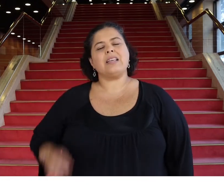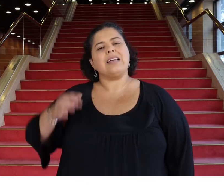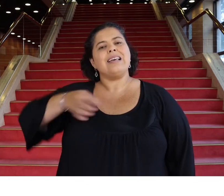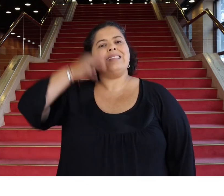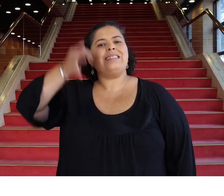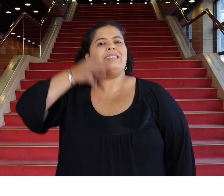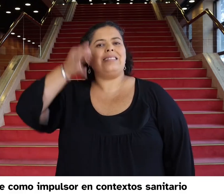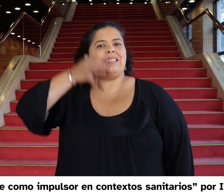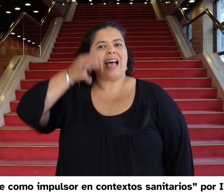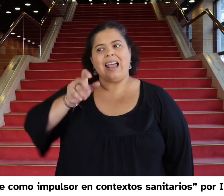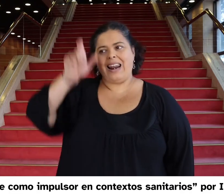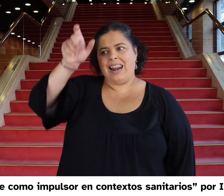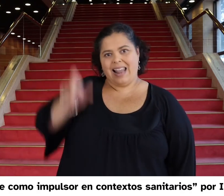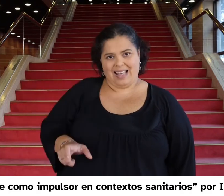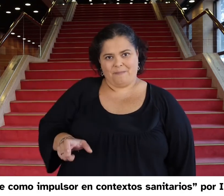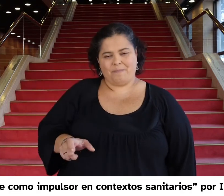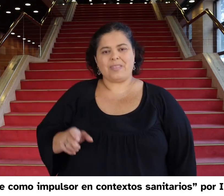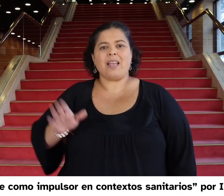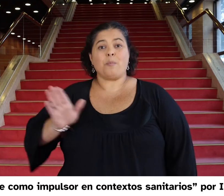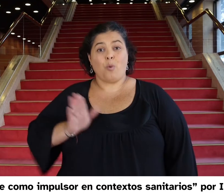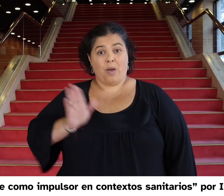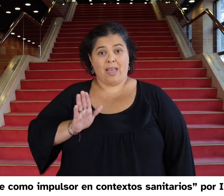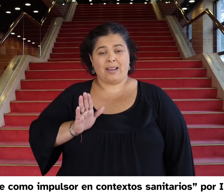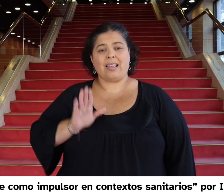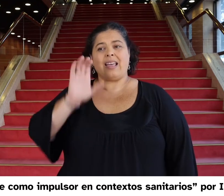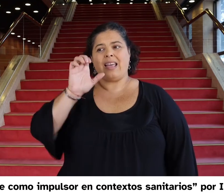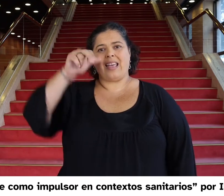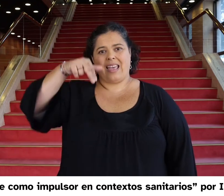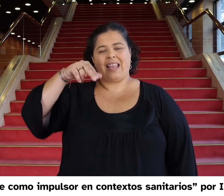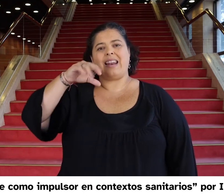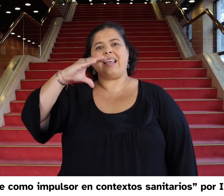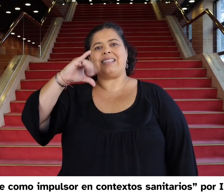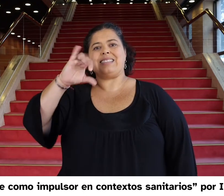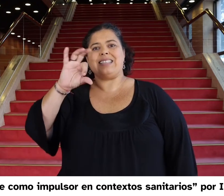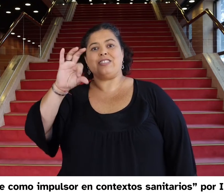Charla El Arte como Impulsor en Contextos Sanitarios. Por Inés Enciso.